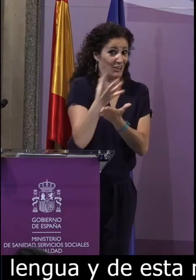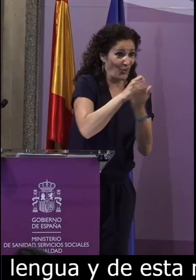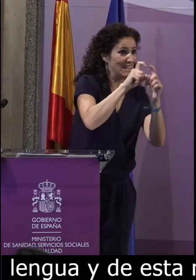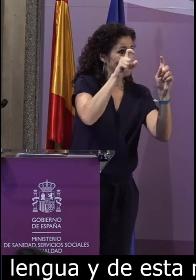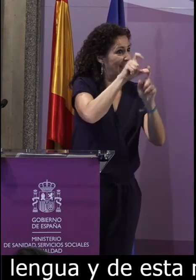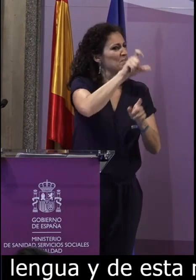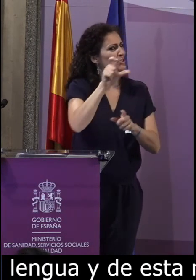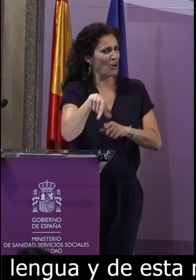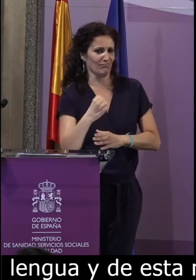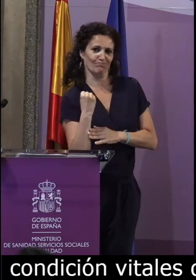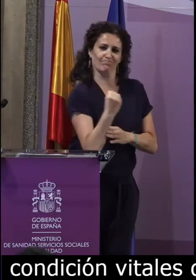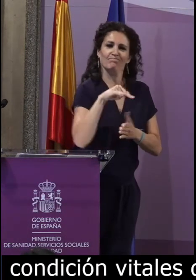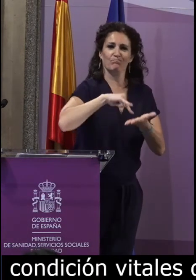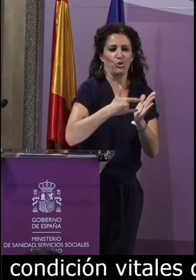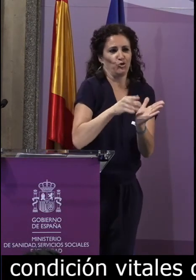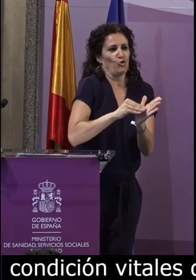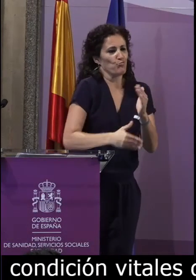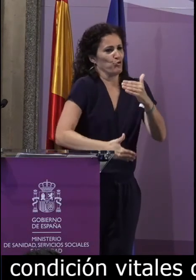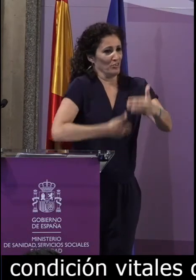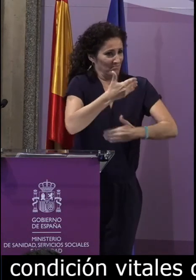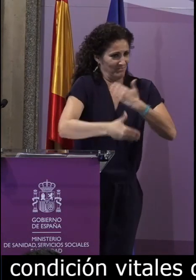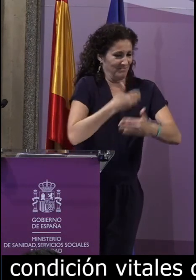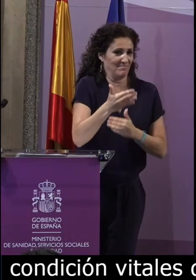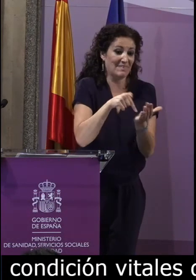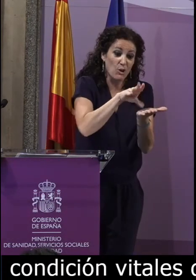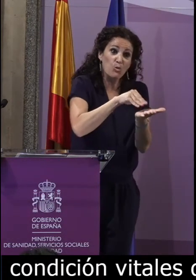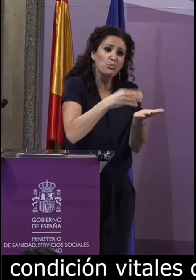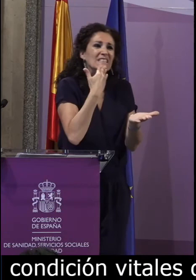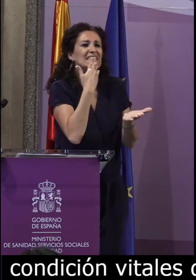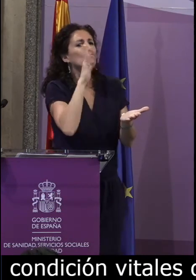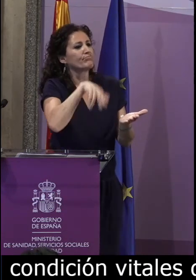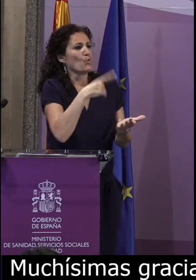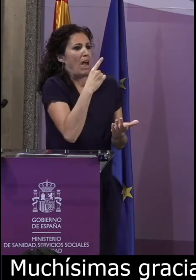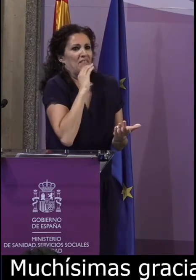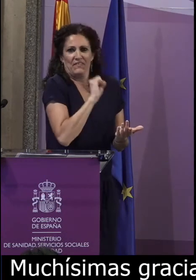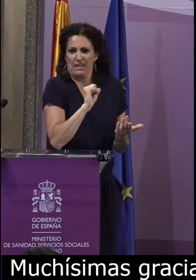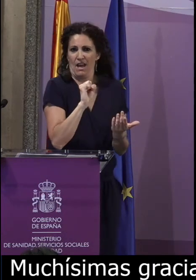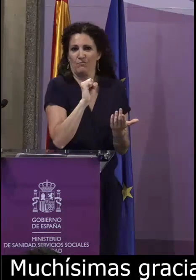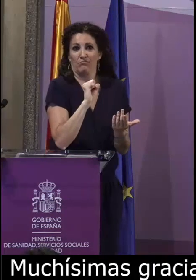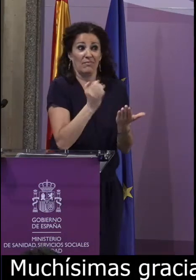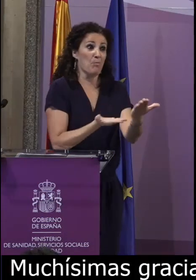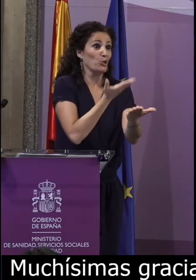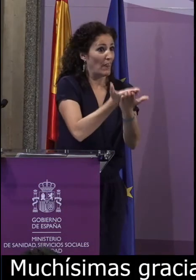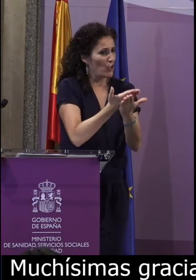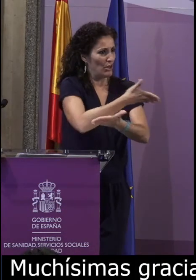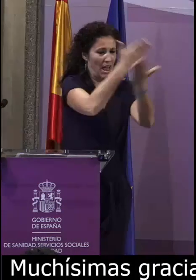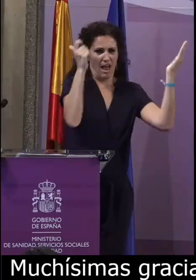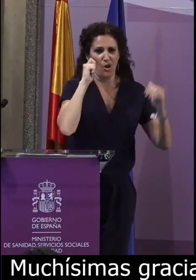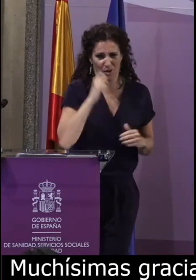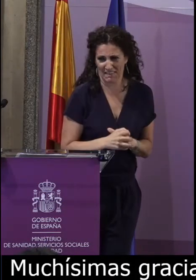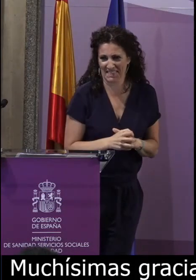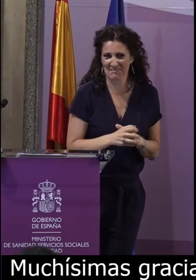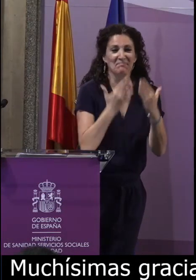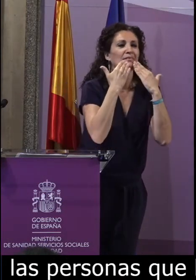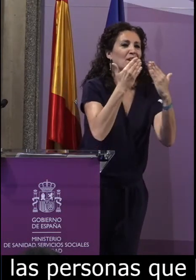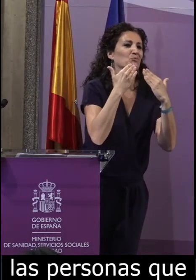Muchísimas gracias a todas las entidades a todas las personas que han apoyado este proyecto proyecto que es